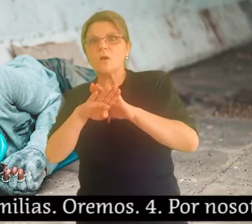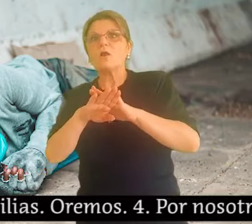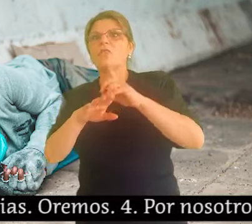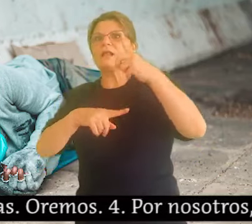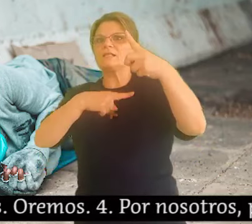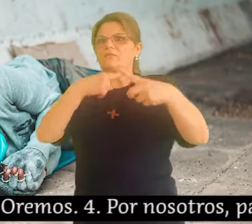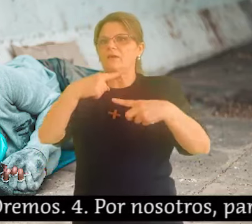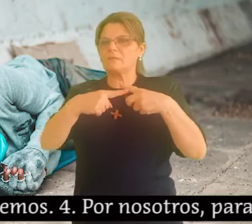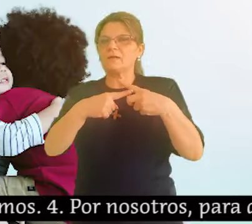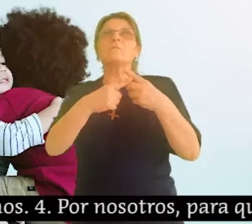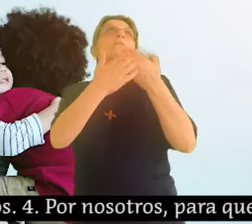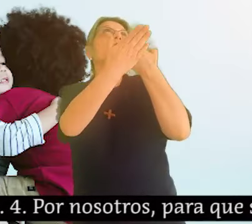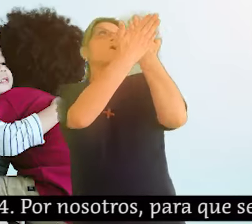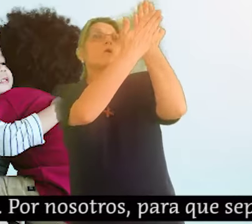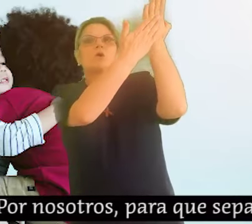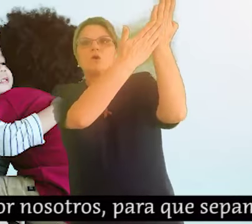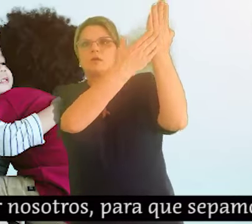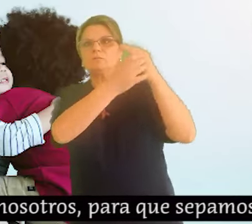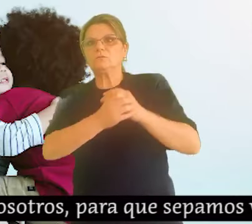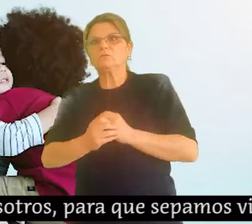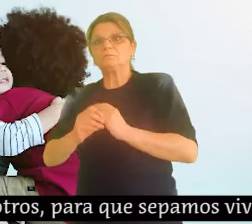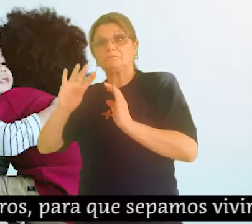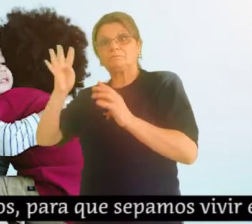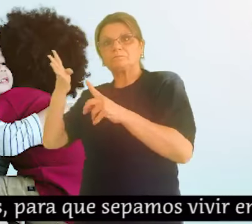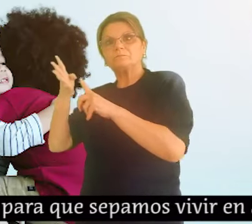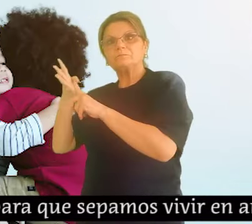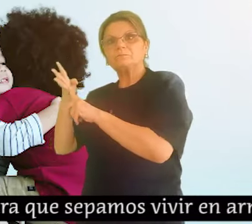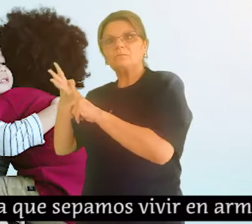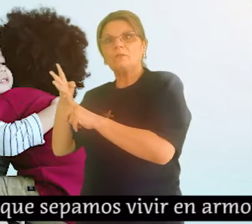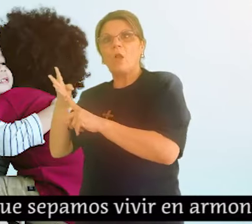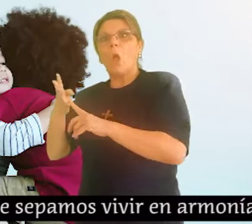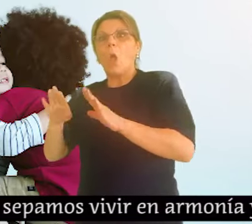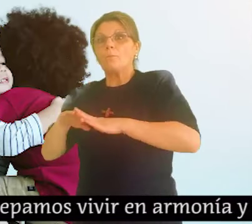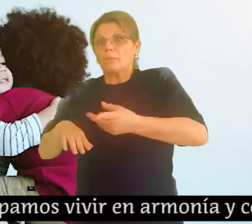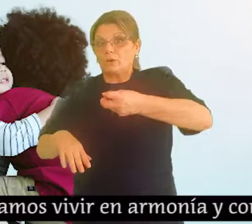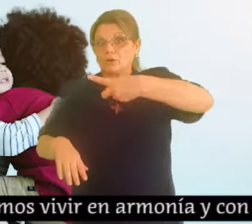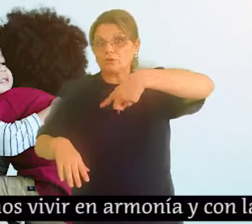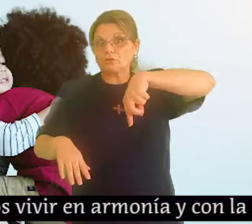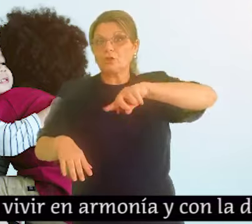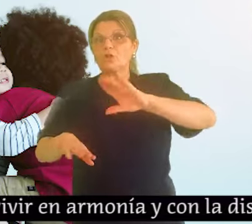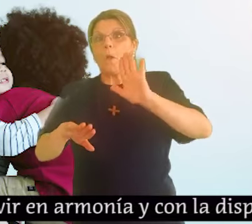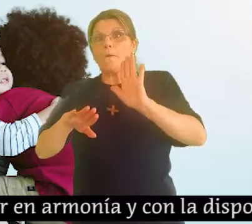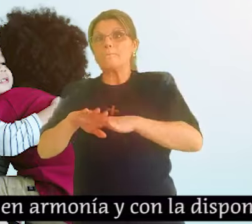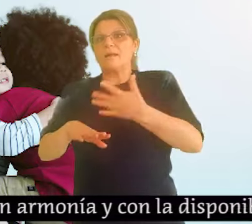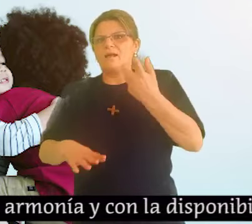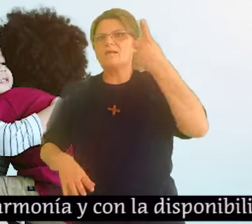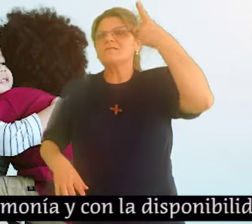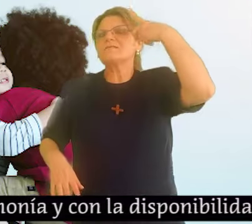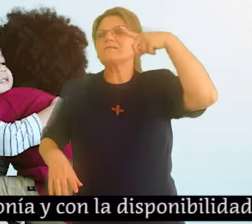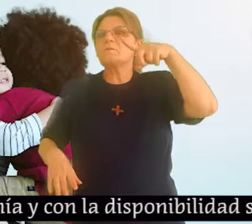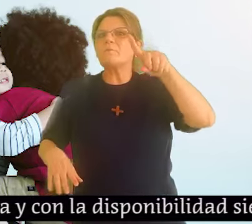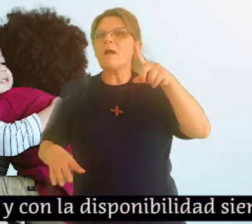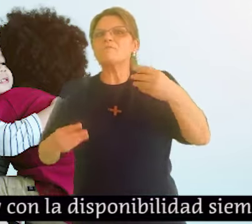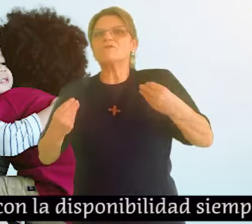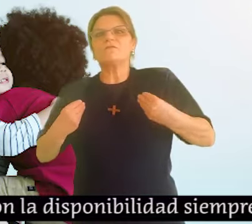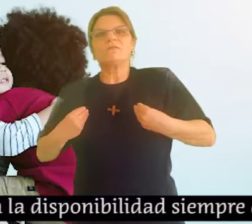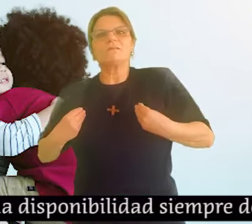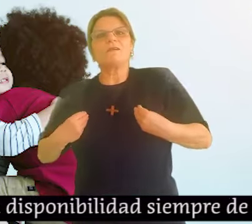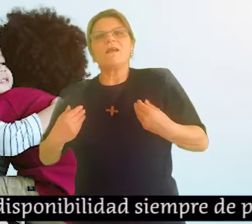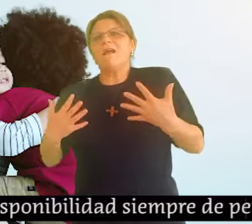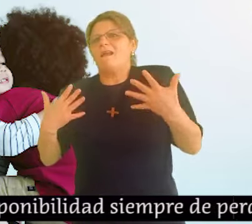Por nosotros, para que sepamos vivir en armonía y con la disponibilidad siempre de perdonar a quien nos ofende,